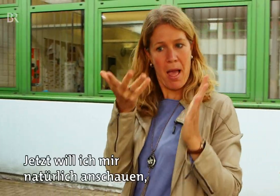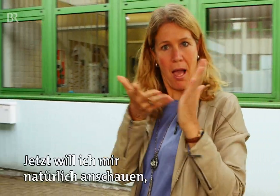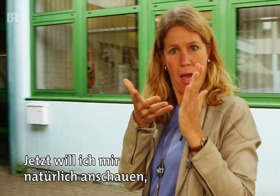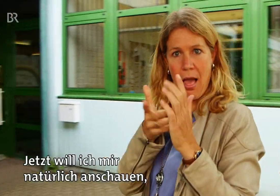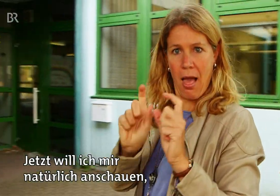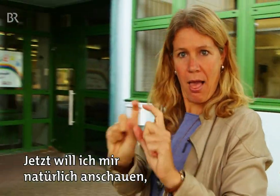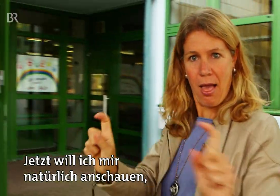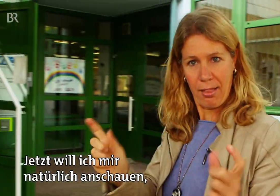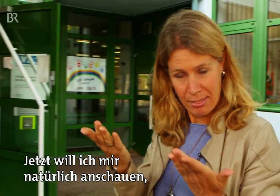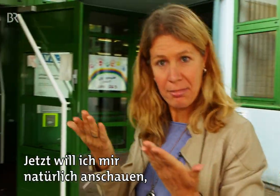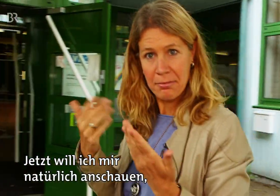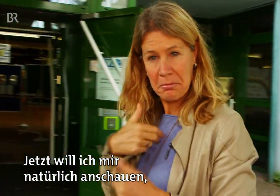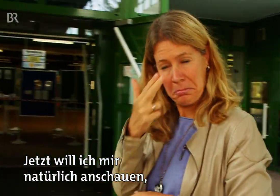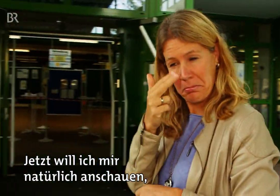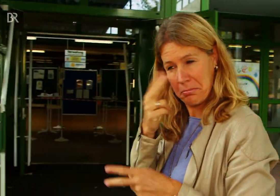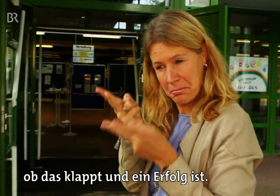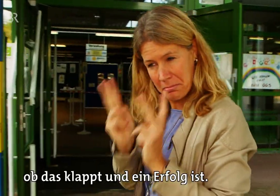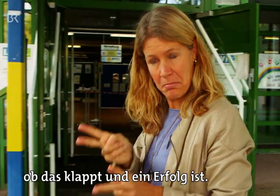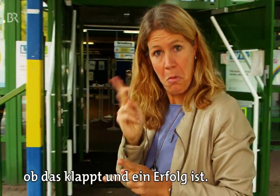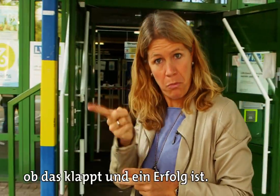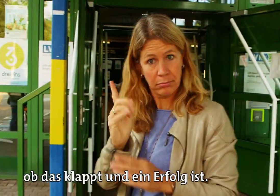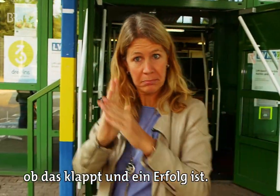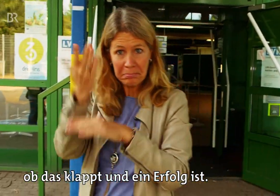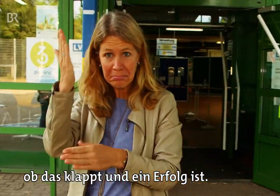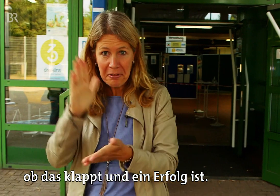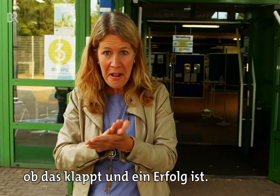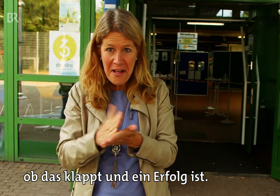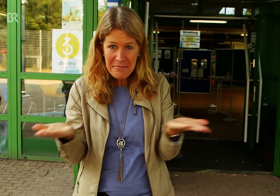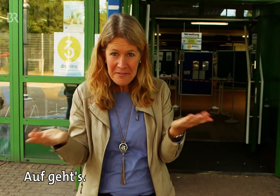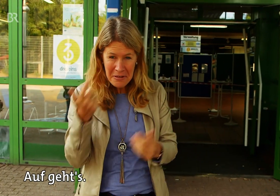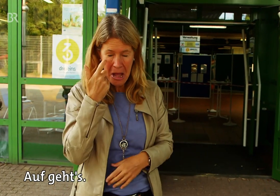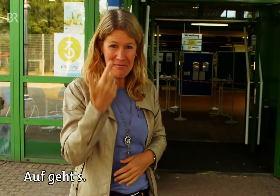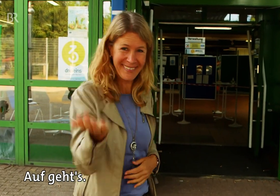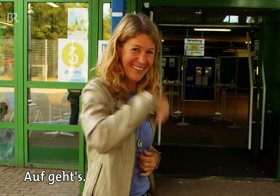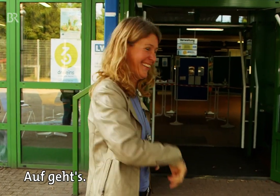Jetzt will ich mir natürlich anschauen, ob das klappt und ein Erfolg ist. Auf geht's!